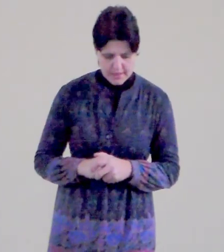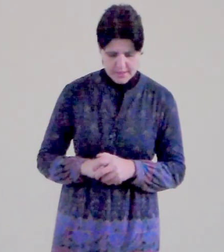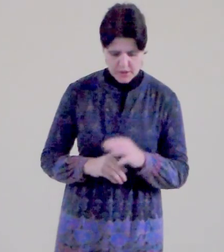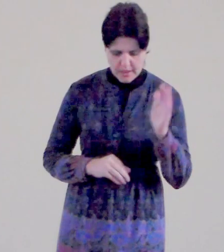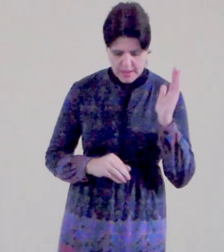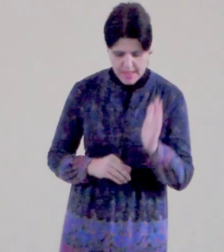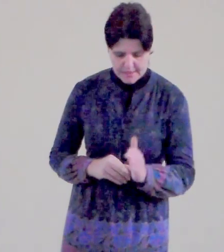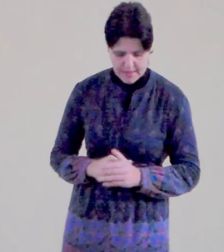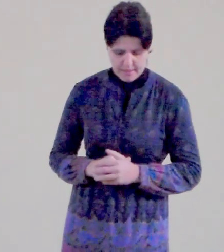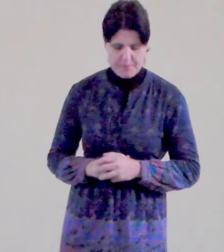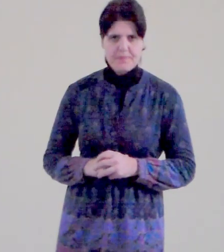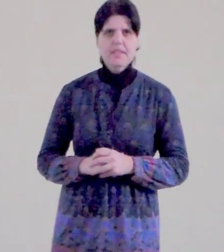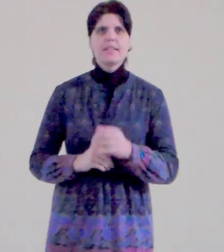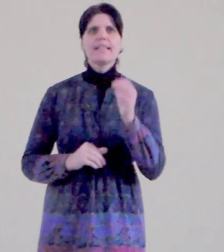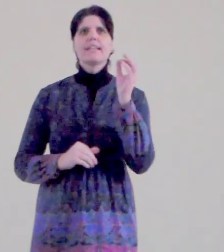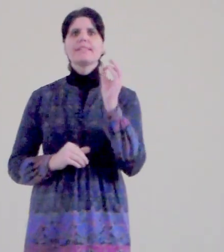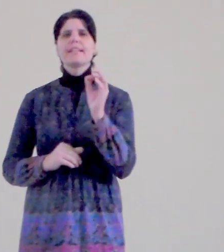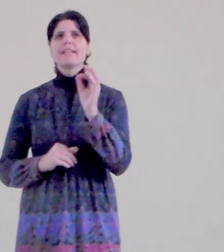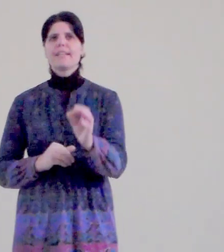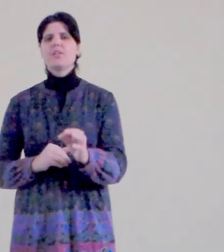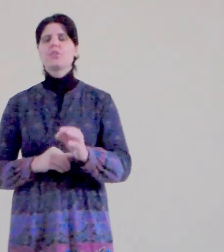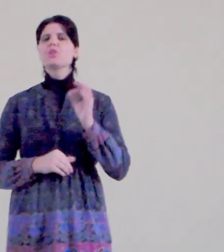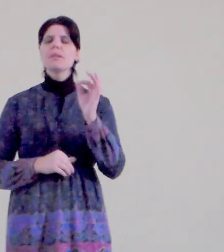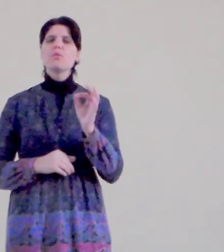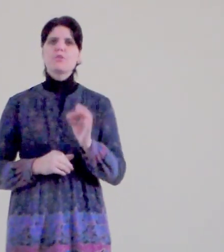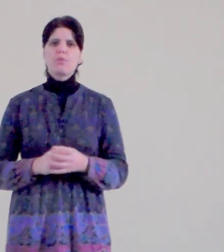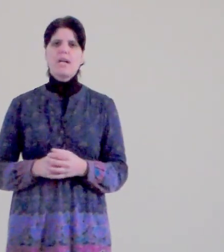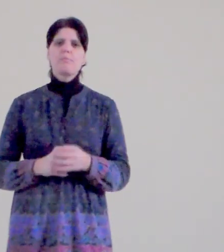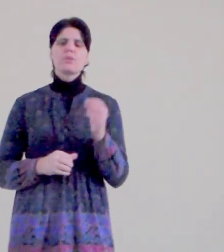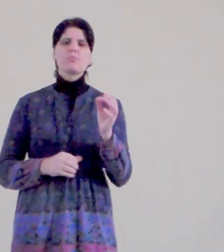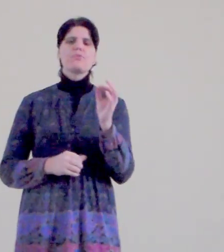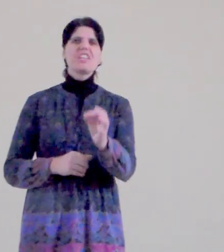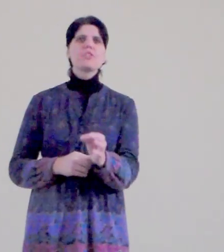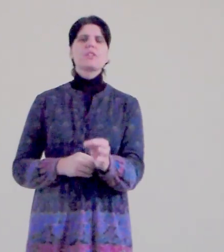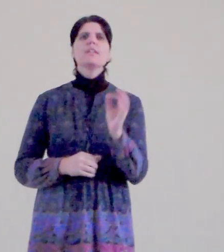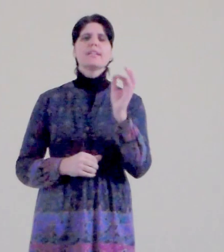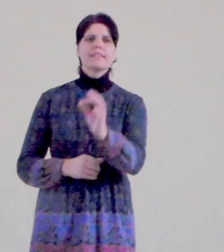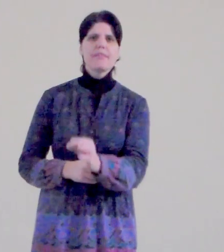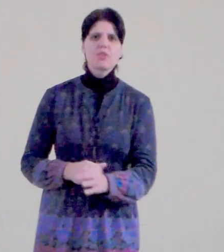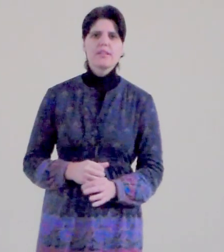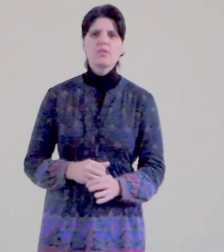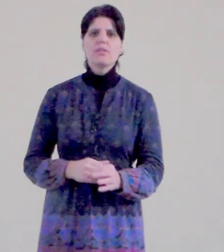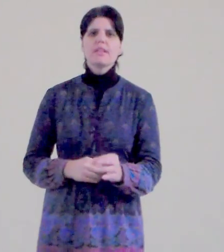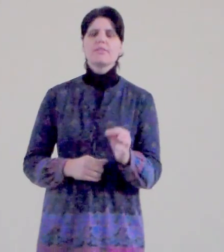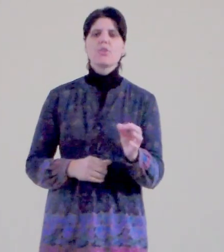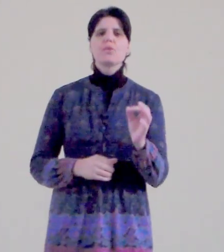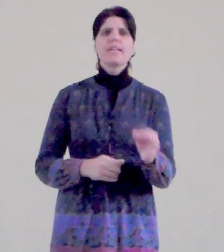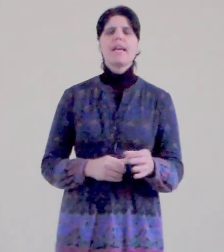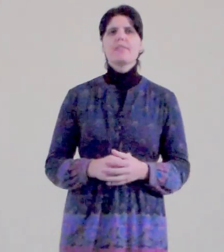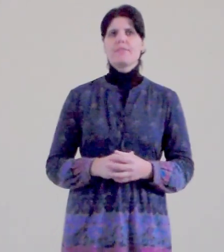Takže láska je ten klíč, když miluješ Boha, když ho děčí za všechno, co on dělá ve